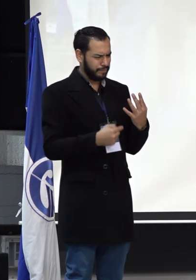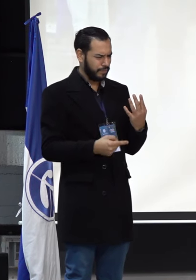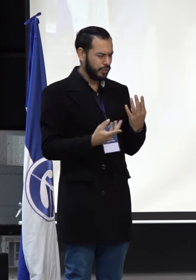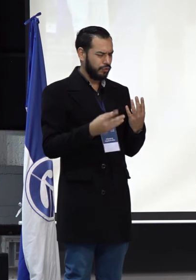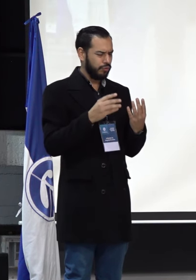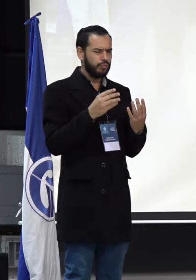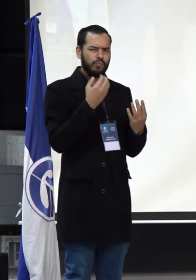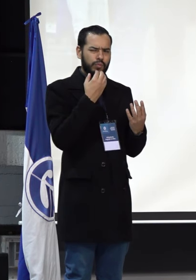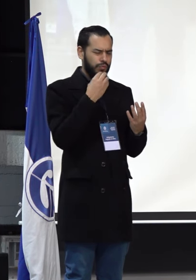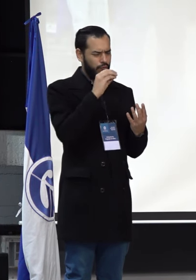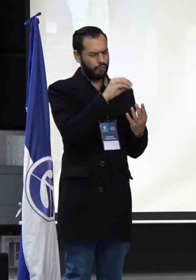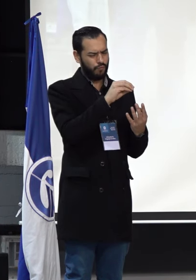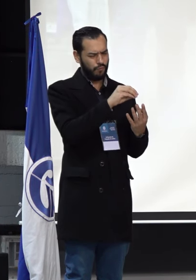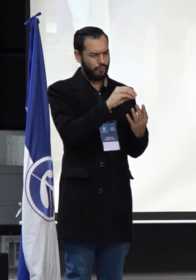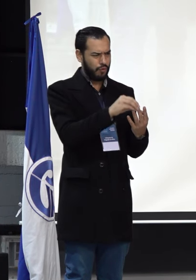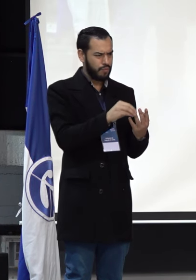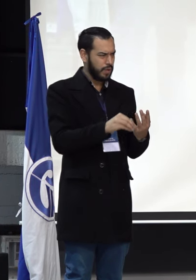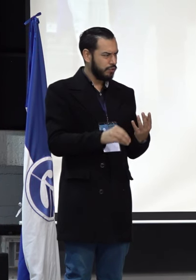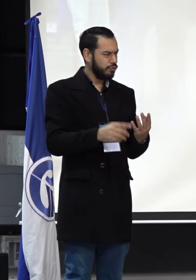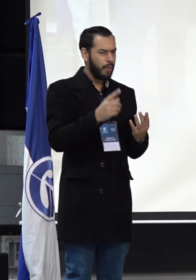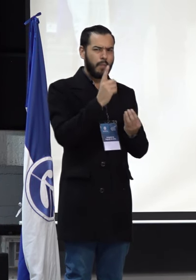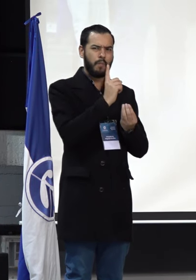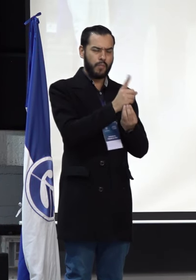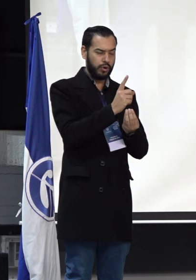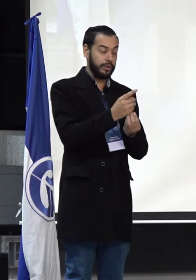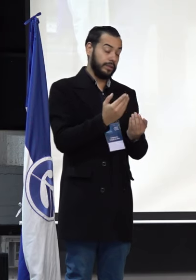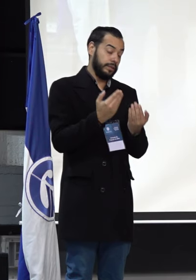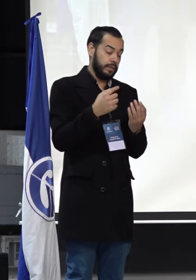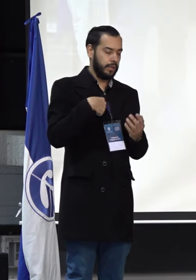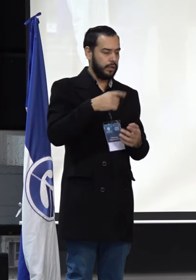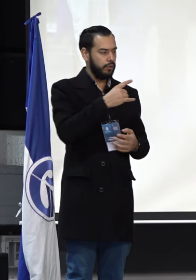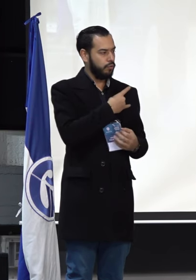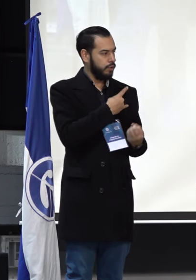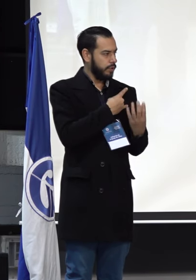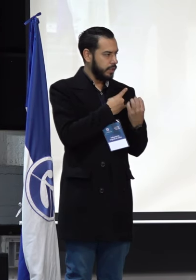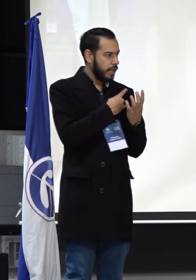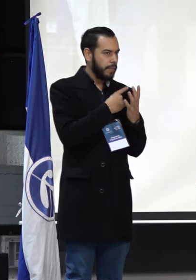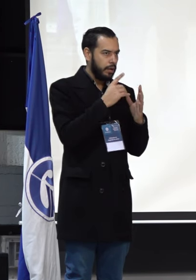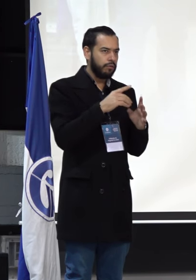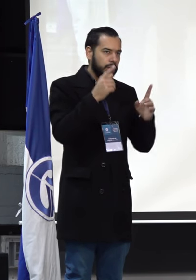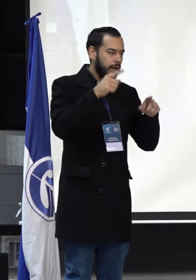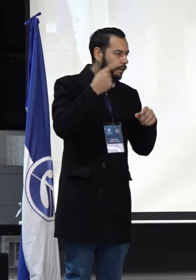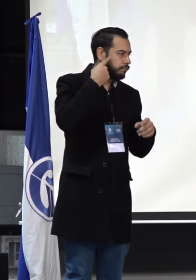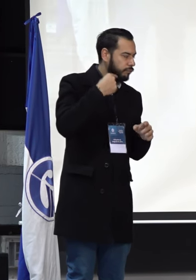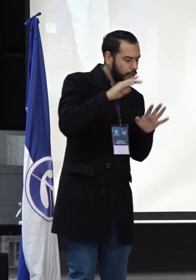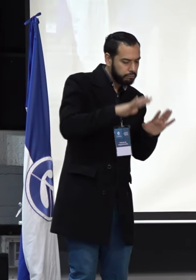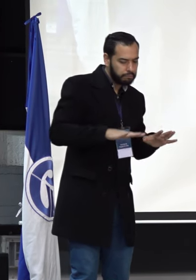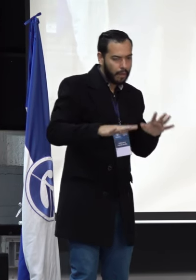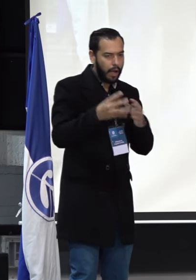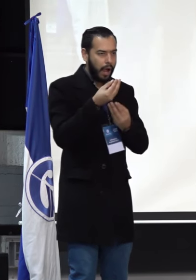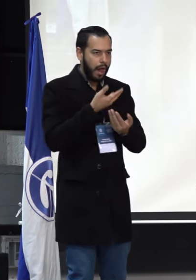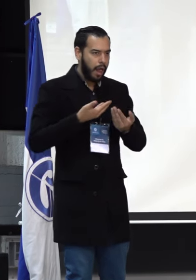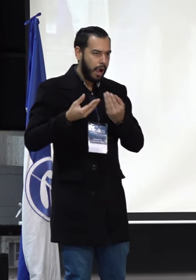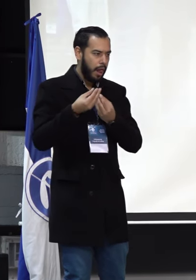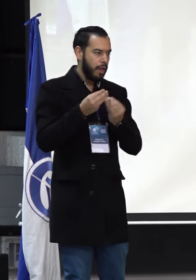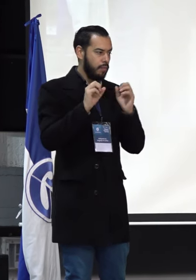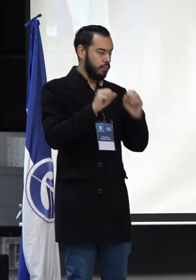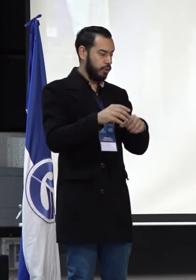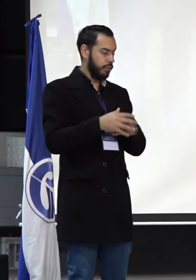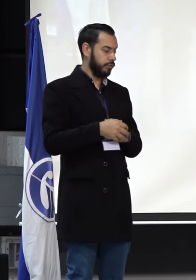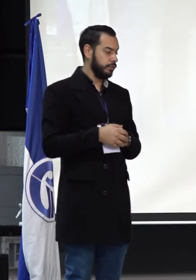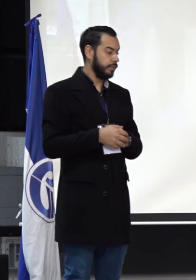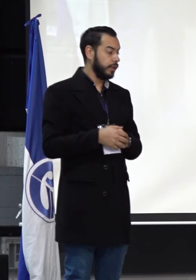política que permite también acá la universidad pedagógica cuando se abren los espacios y actualmente